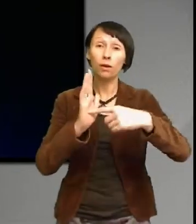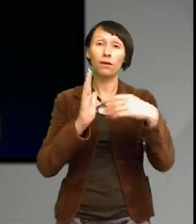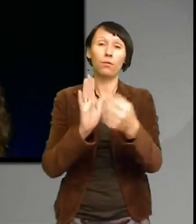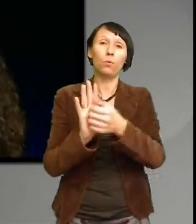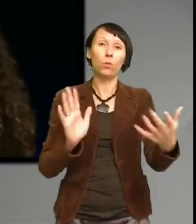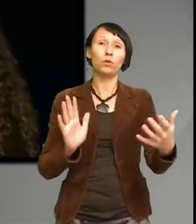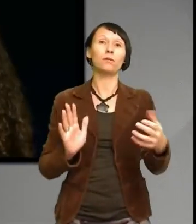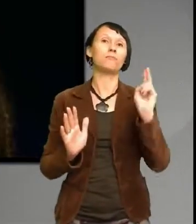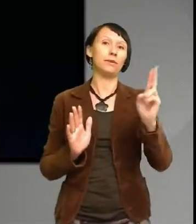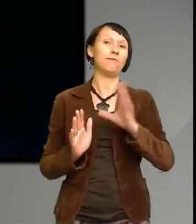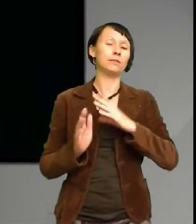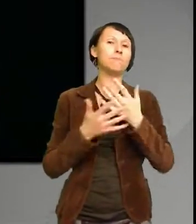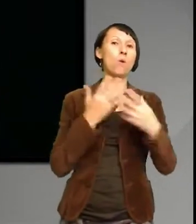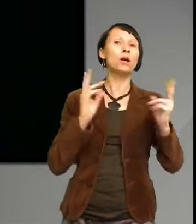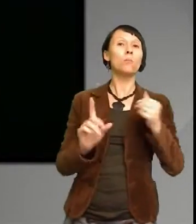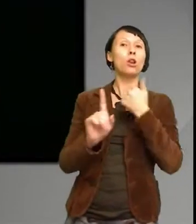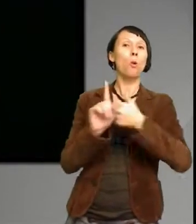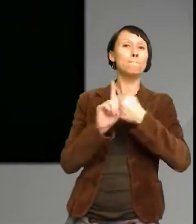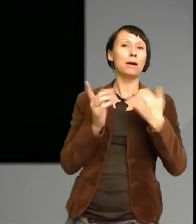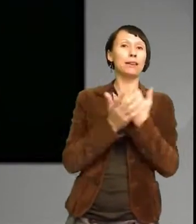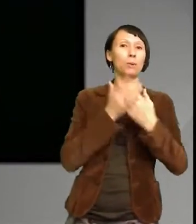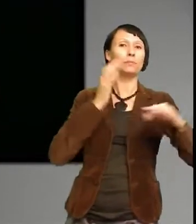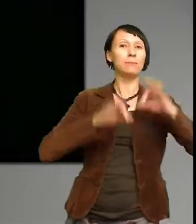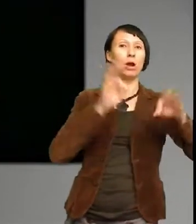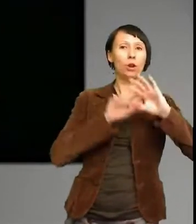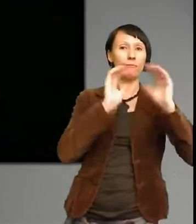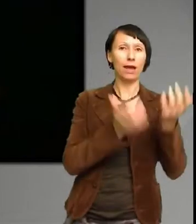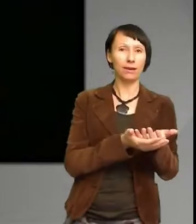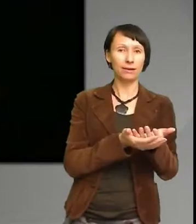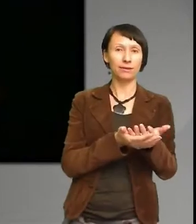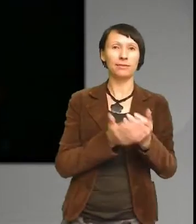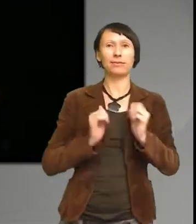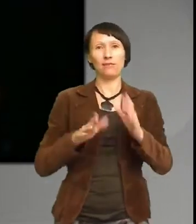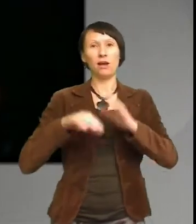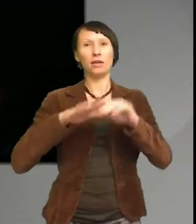kemilobby och det handlar såklart om stora ekonomiska intressen